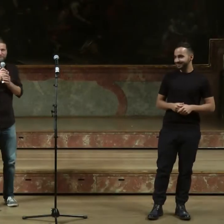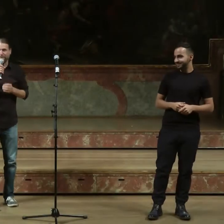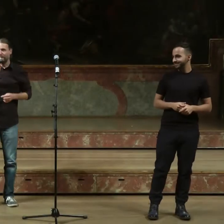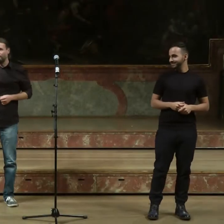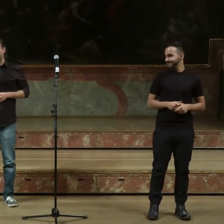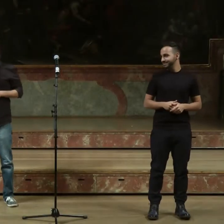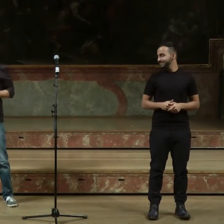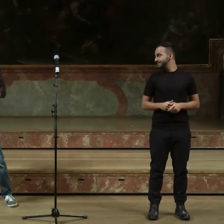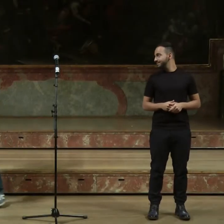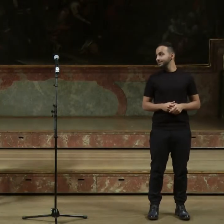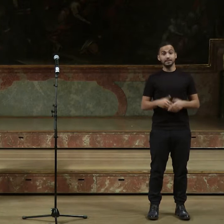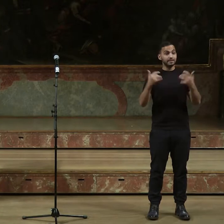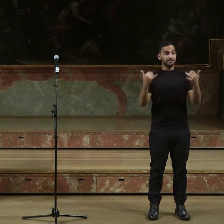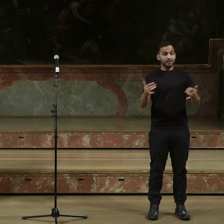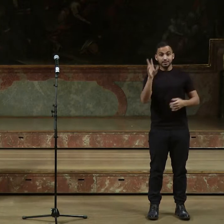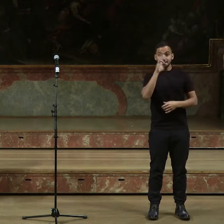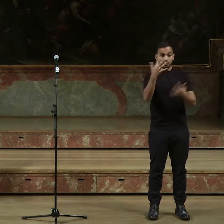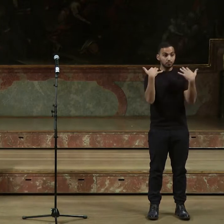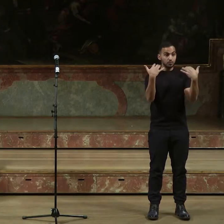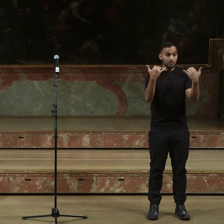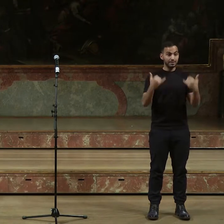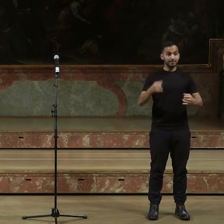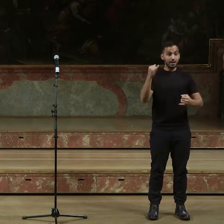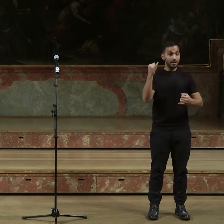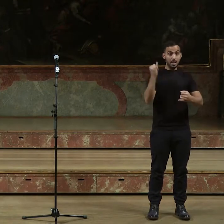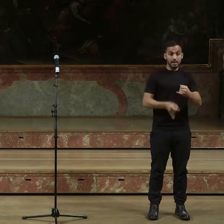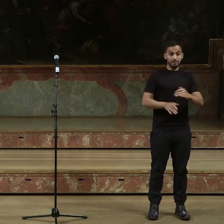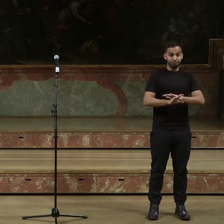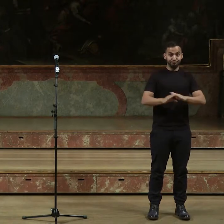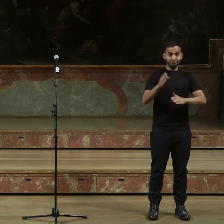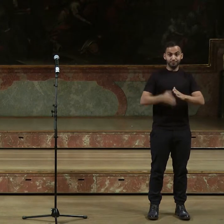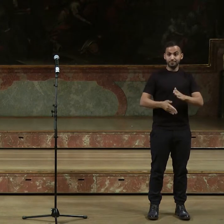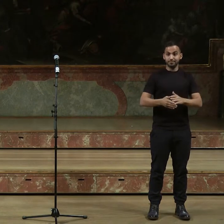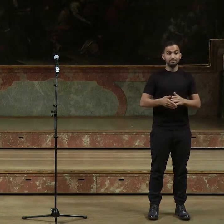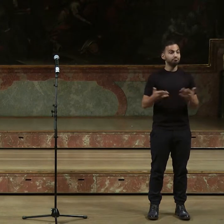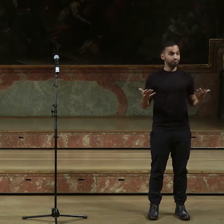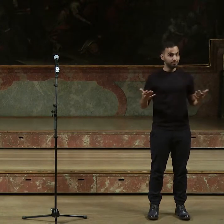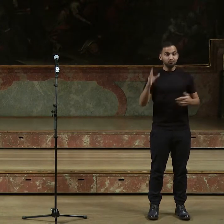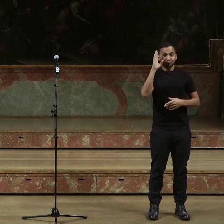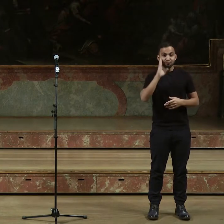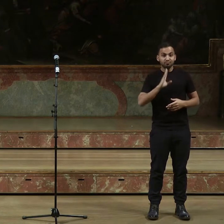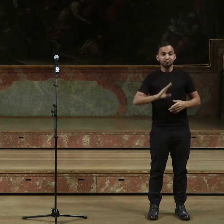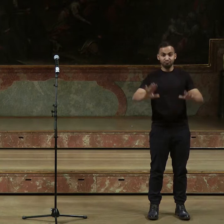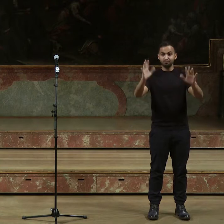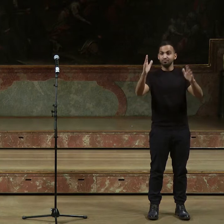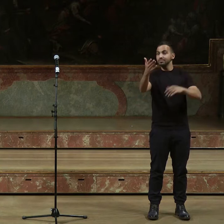Und nun, liebes Publikum, kommen wir zum letzten Starter der Vorrunde. Ich bitte auf die Bühne, Janik